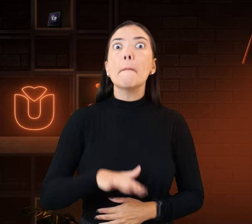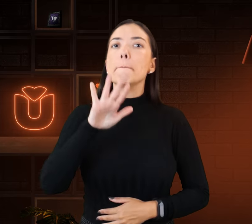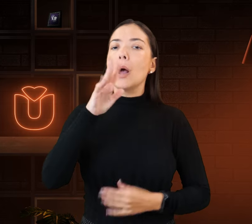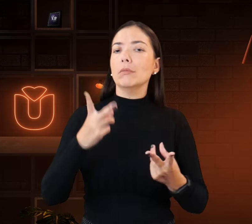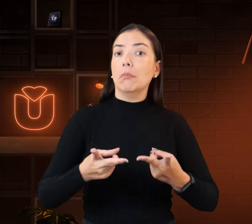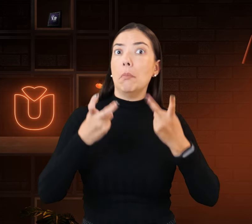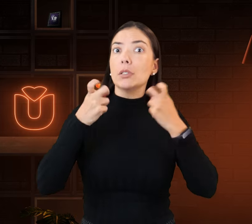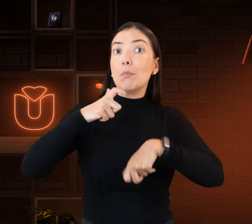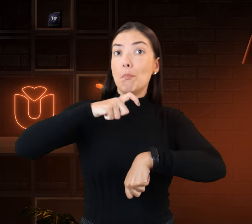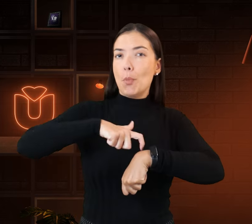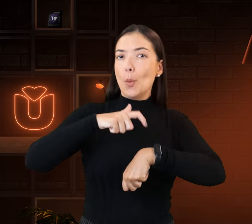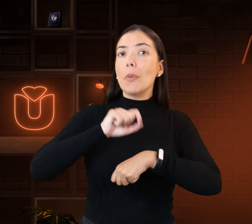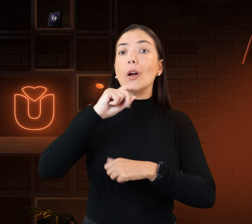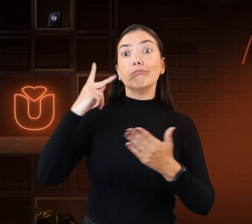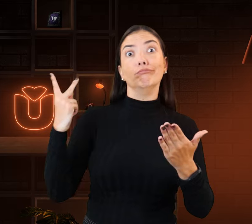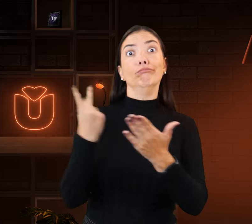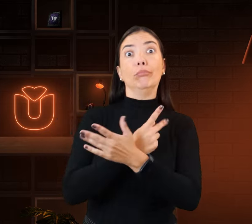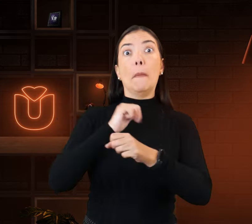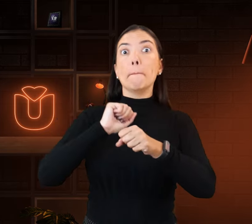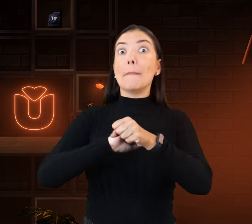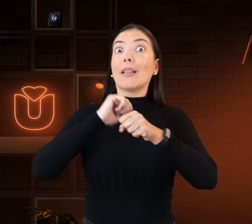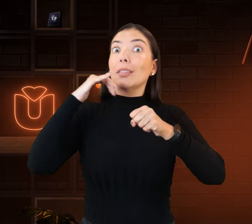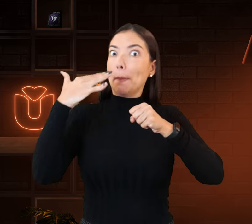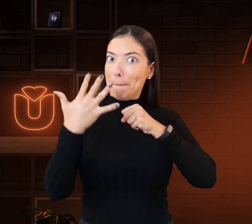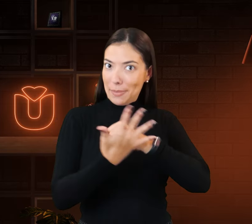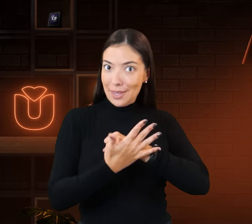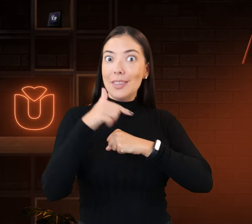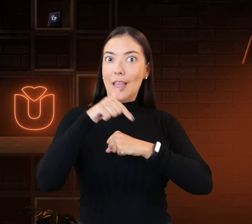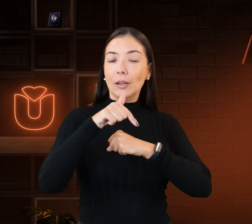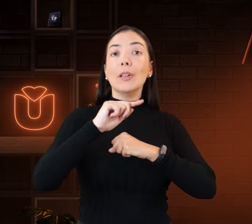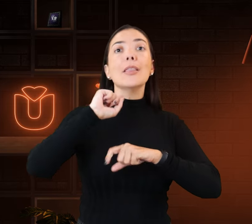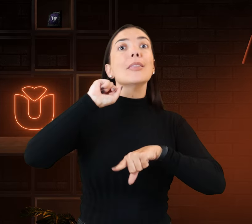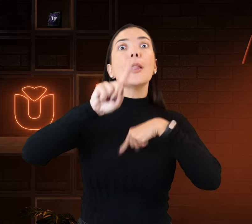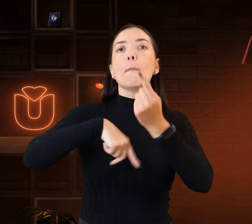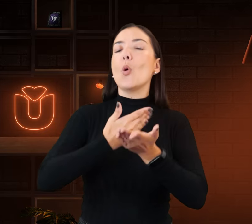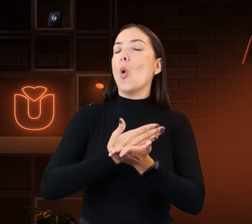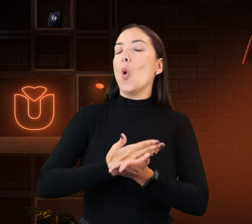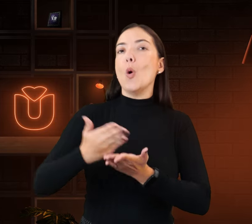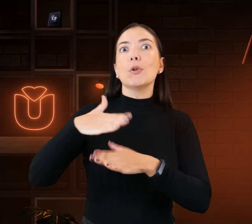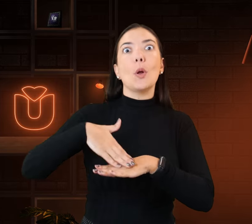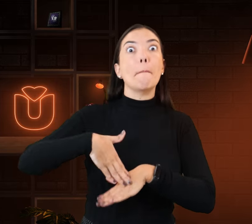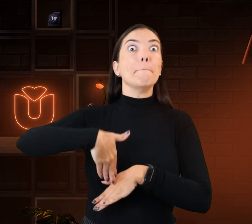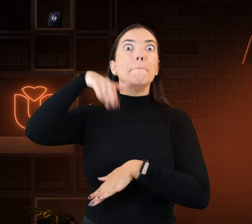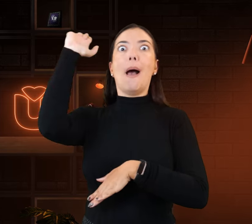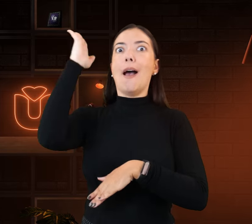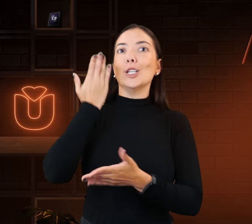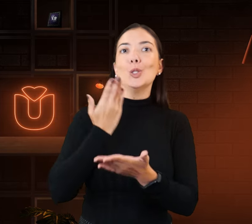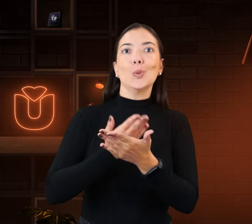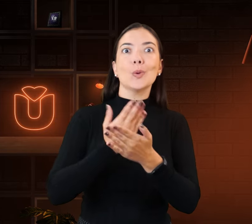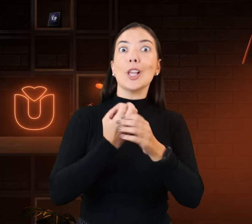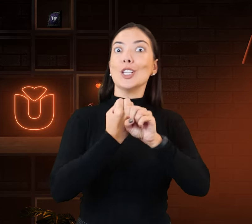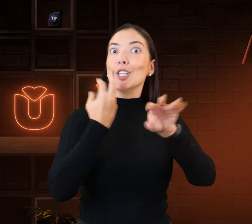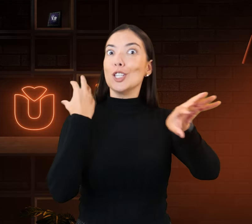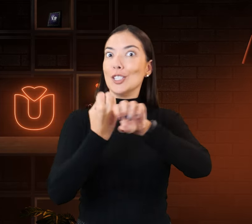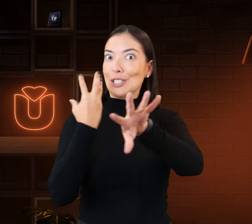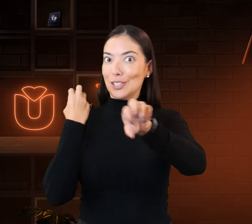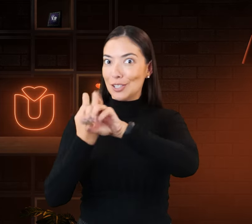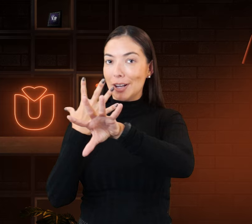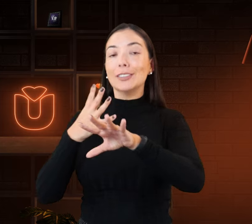advento da pandemia, nós percebemos que aumentou muito mais a procura do ensino à distância.